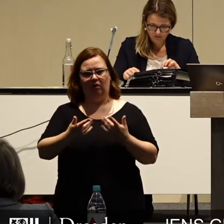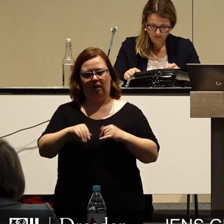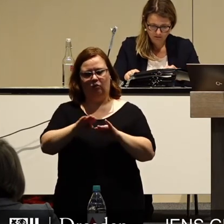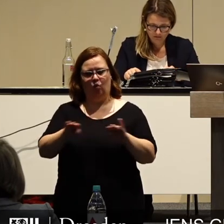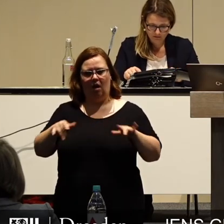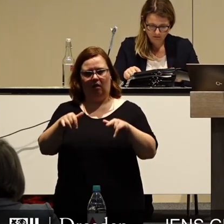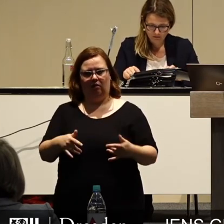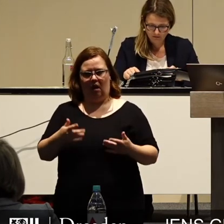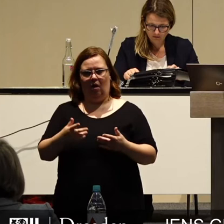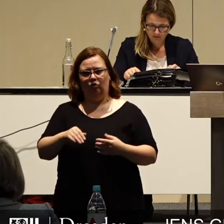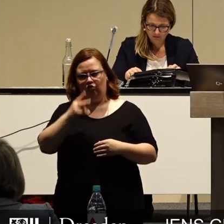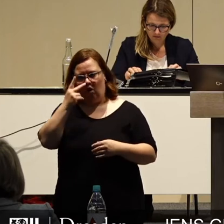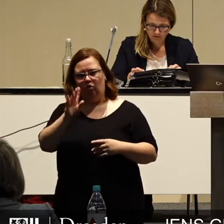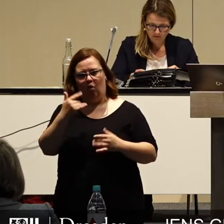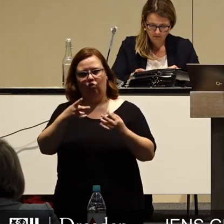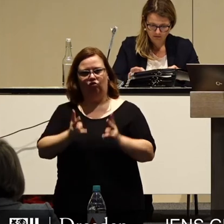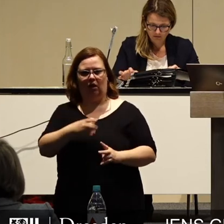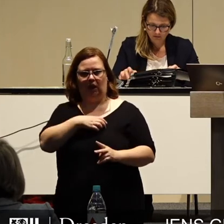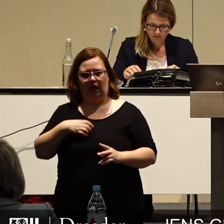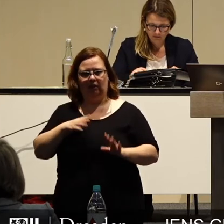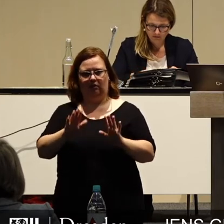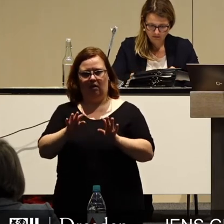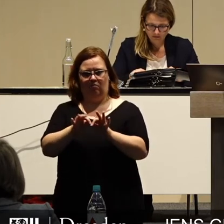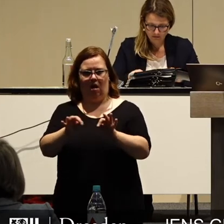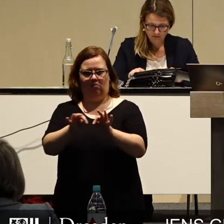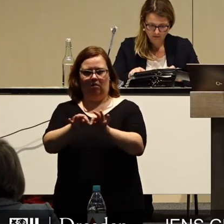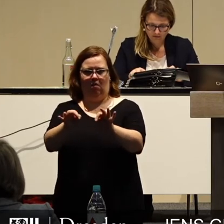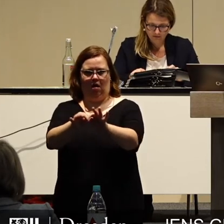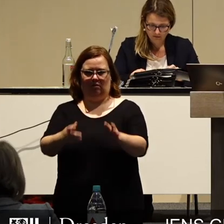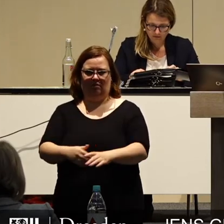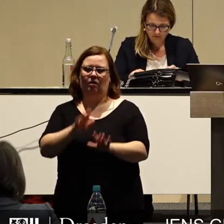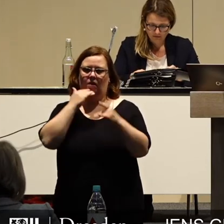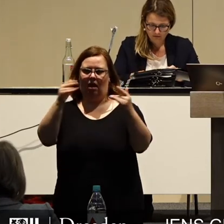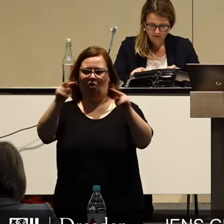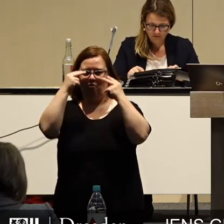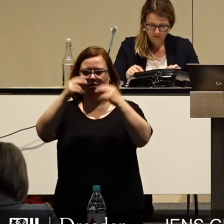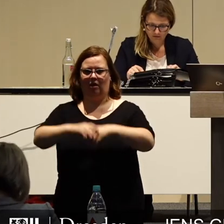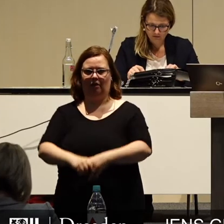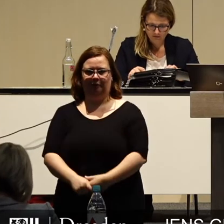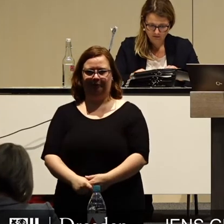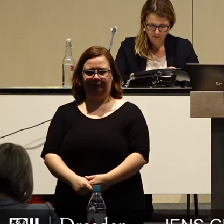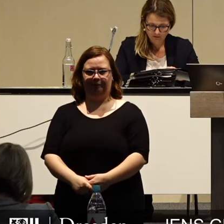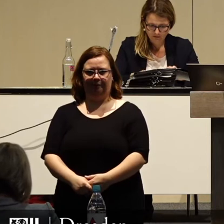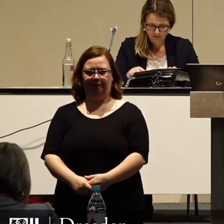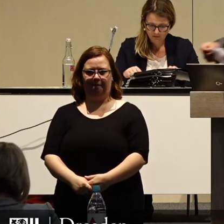Grundlage gebildet, auch als Stadt Dresden gut aus dieser Krise herauszukommen. Danke für Ihre Aufmerksamkeit.